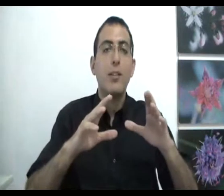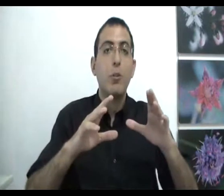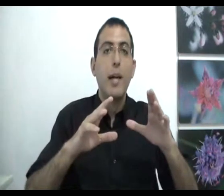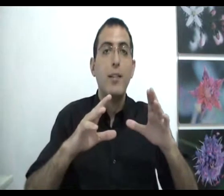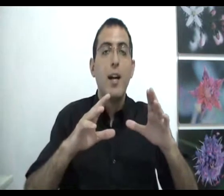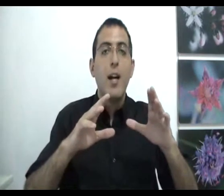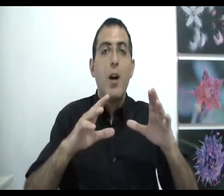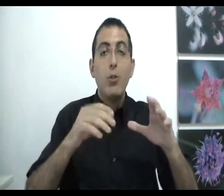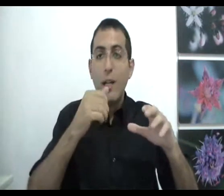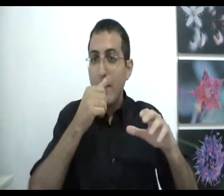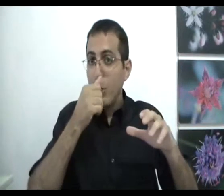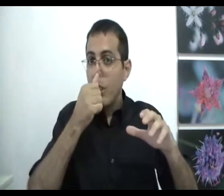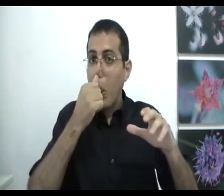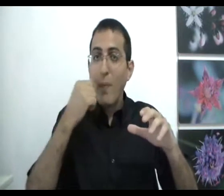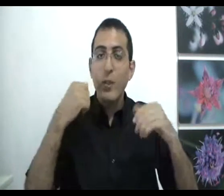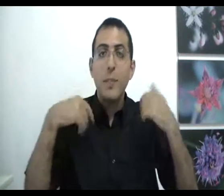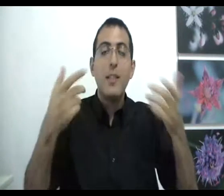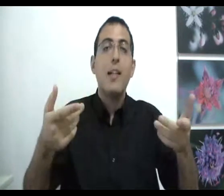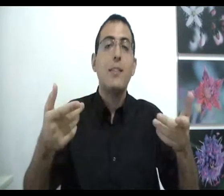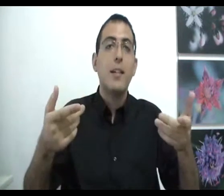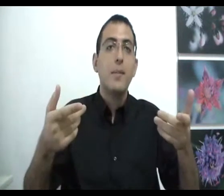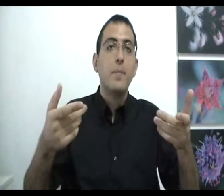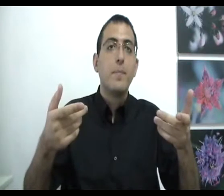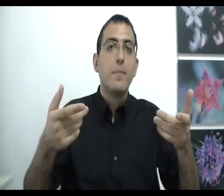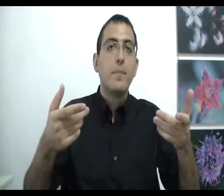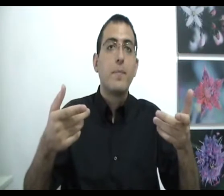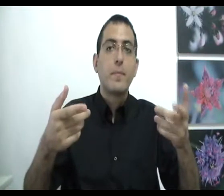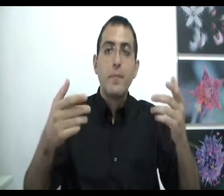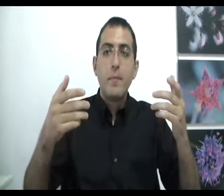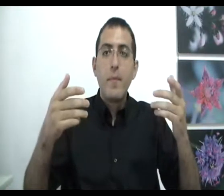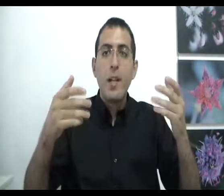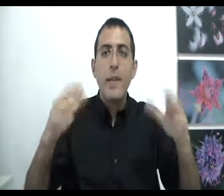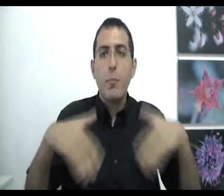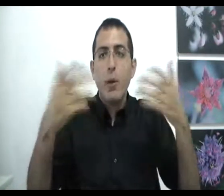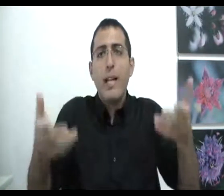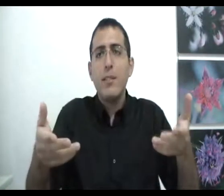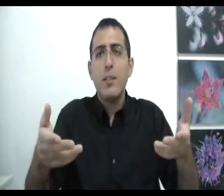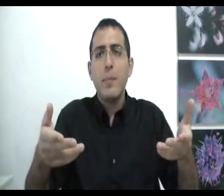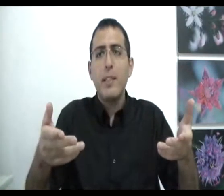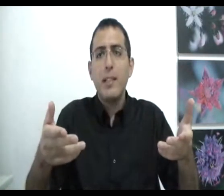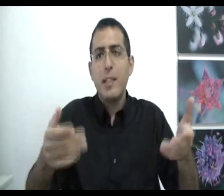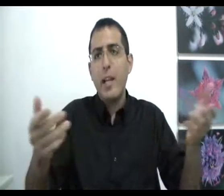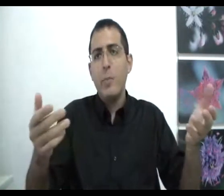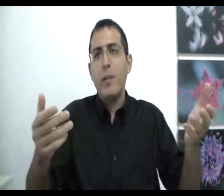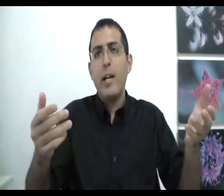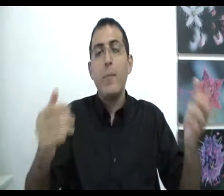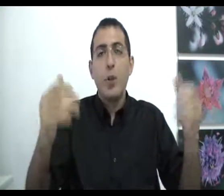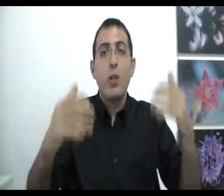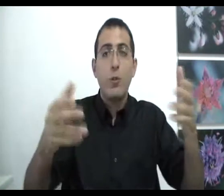זאת אומרת אותו אדם שיושב ועושה מדיטציה האם הוא בוחר לעשות את המדיטציה? כן הוא בוחר האם הוא יכול לקום